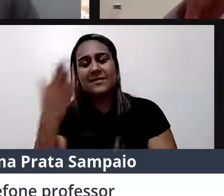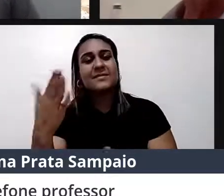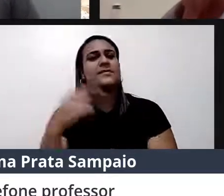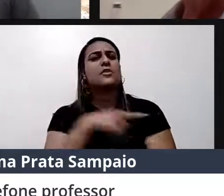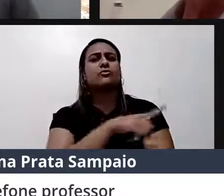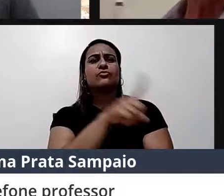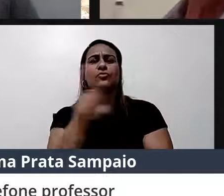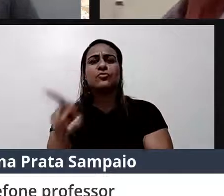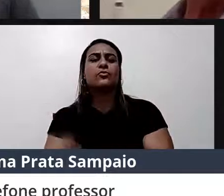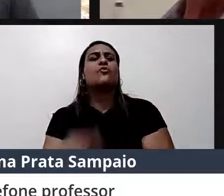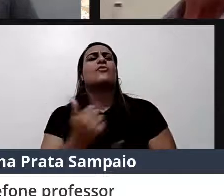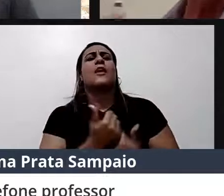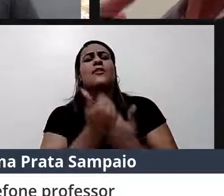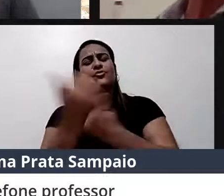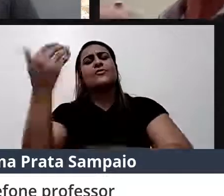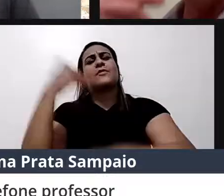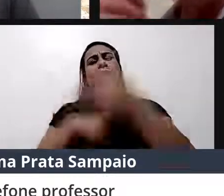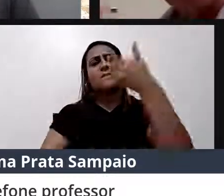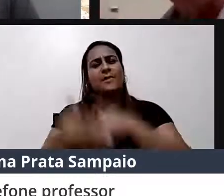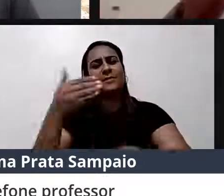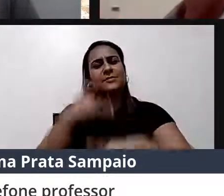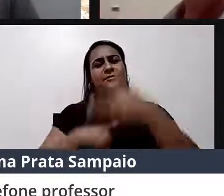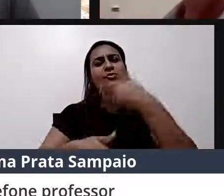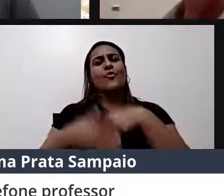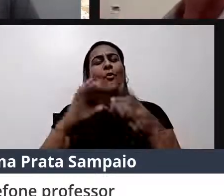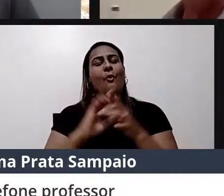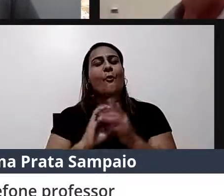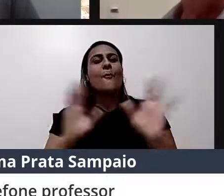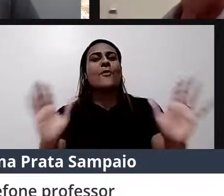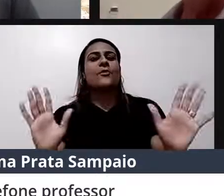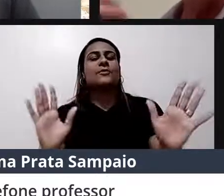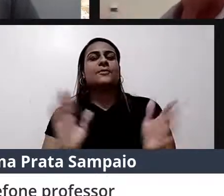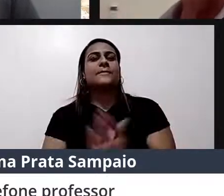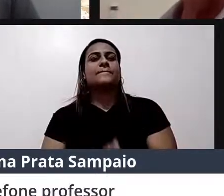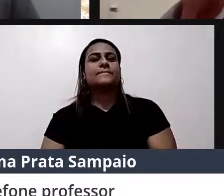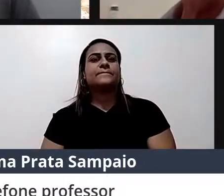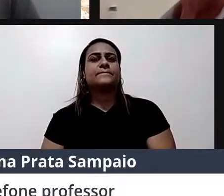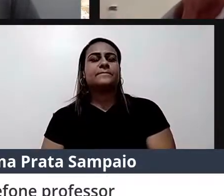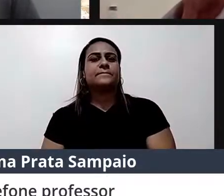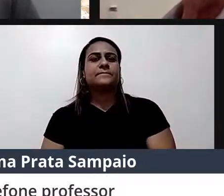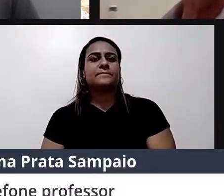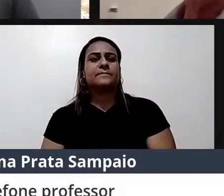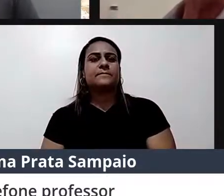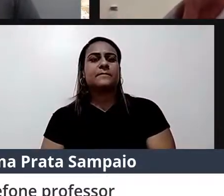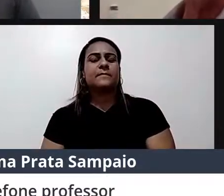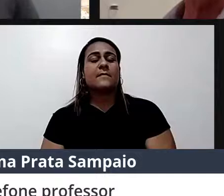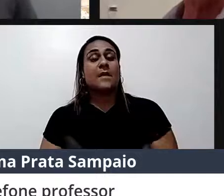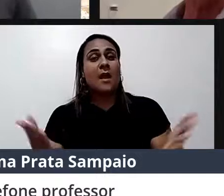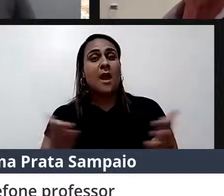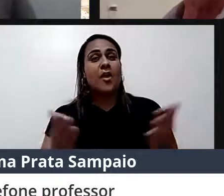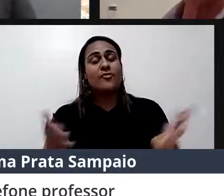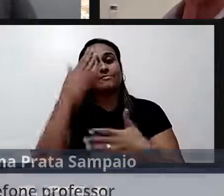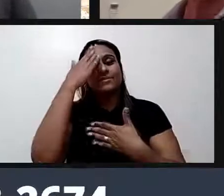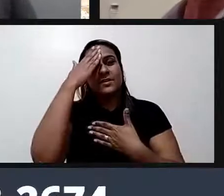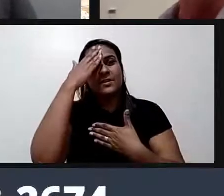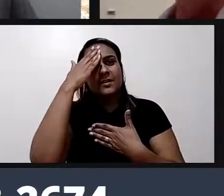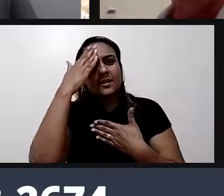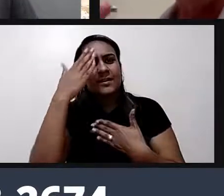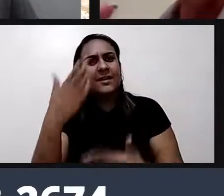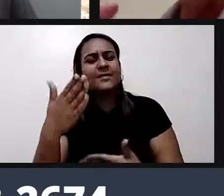participou que possibilitou que inspirou veja queria nesse instante agora agradecer a um cidadão que eu não tenho a mínima ideia